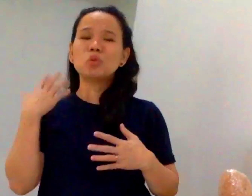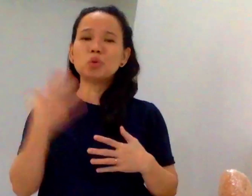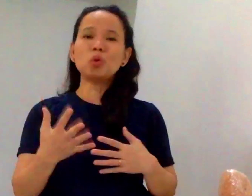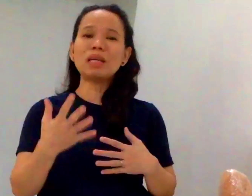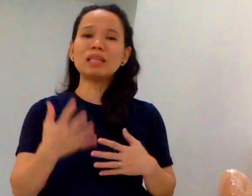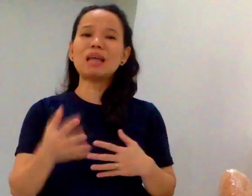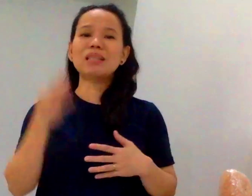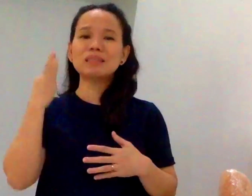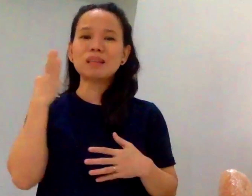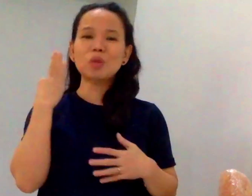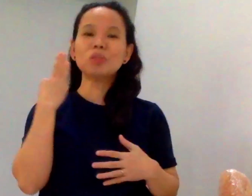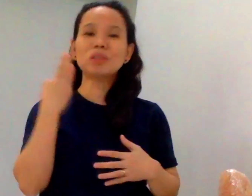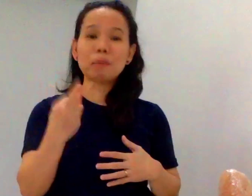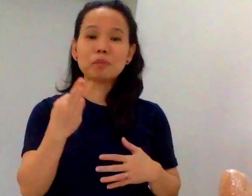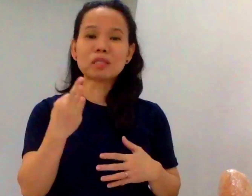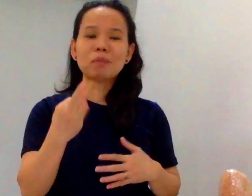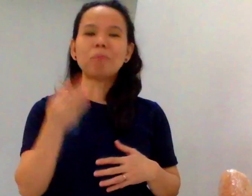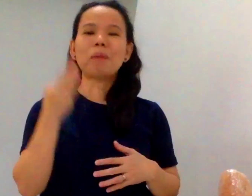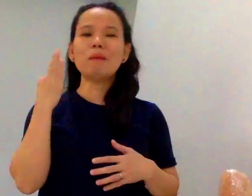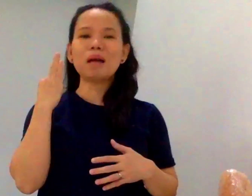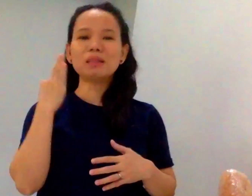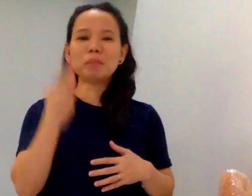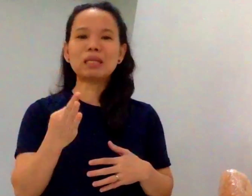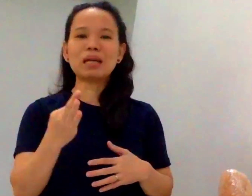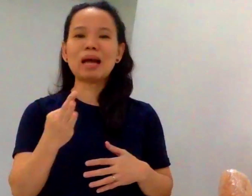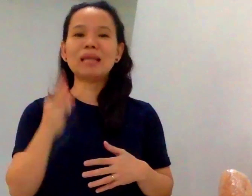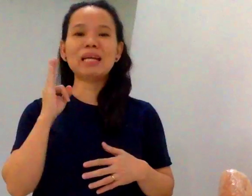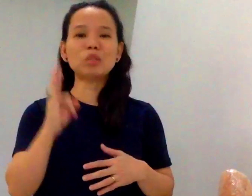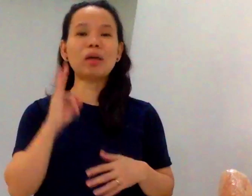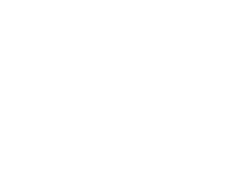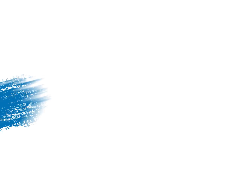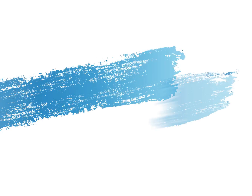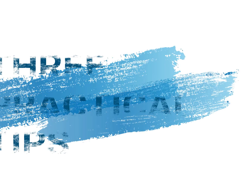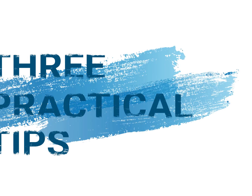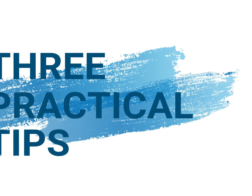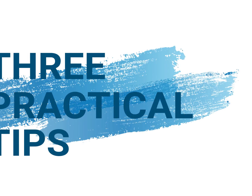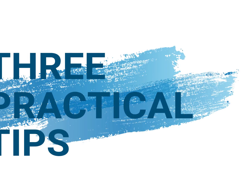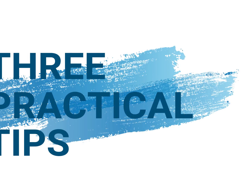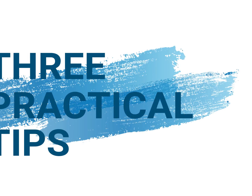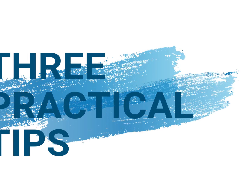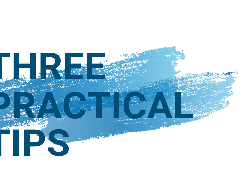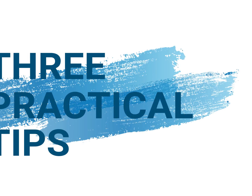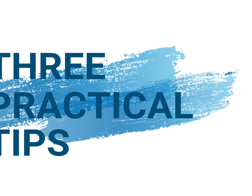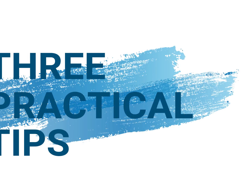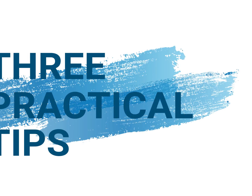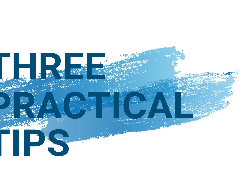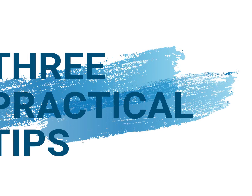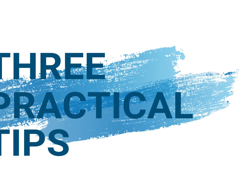Tuturuan kita ng tatlong tips para makatipid ka dahil ito ay 3 practical tips na pamamaraan upang